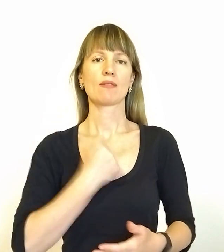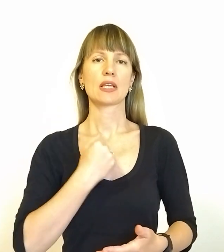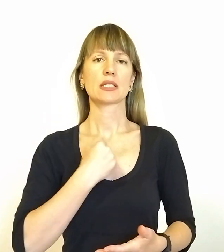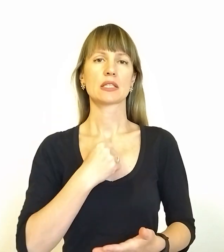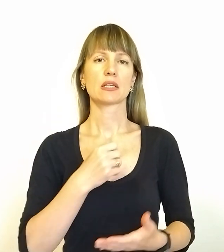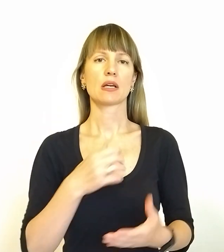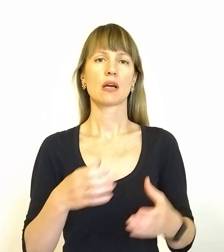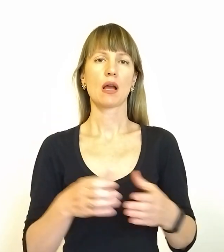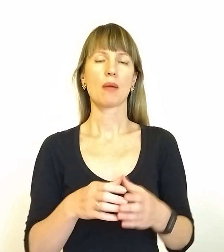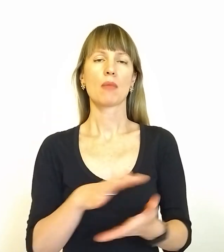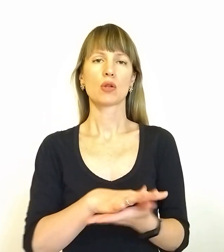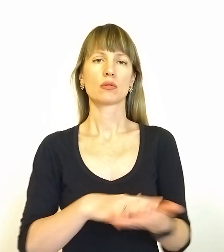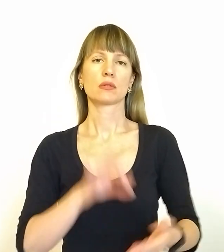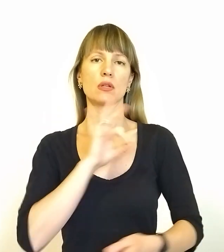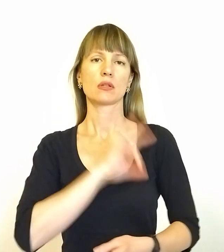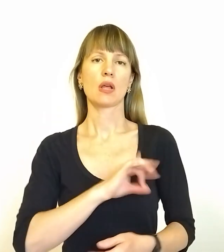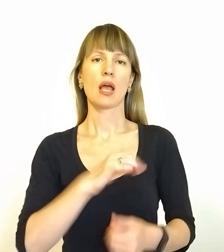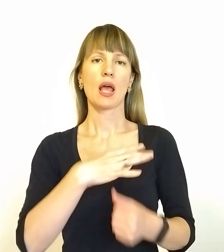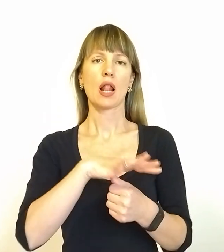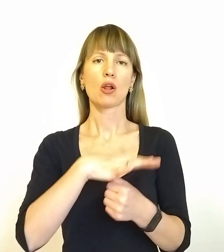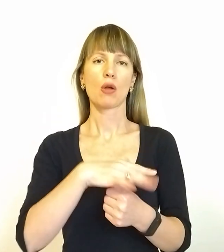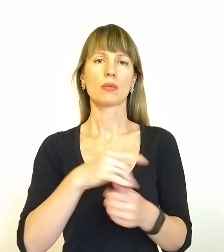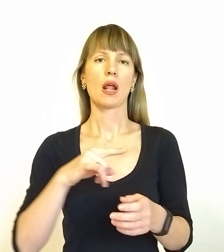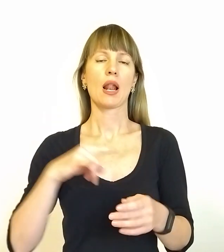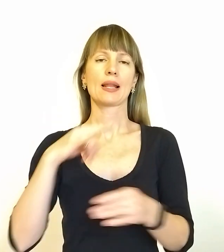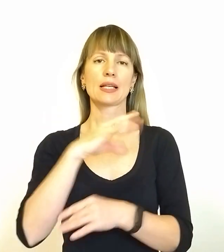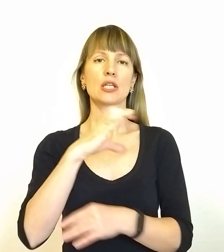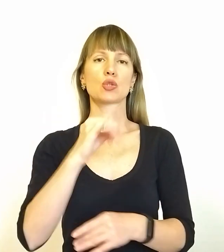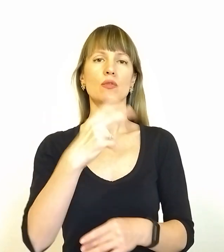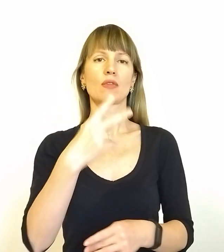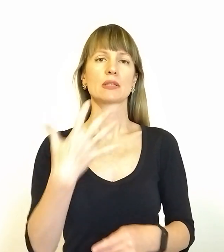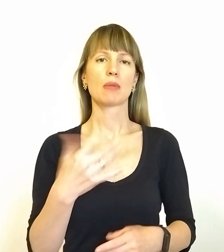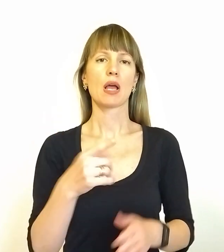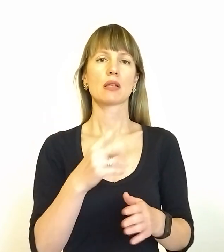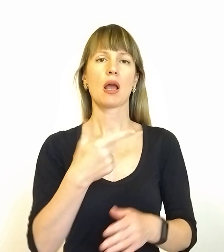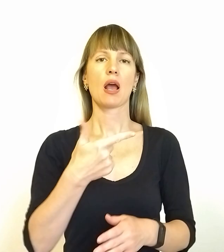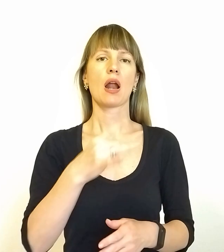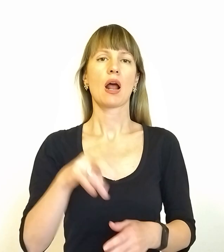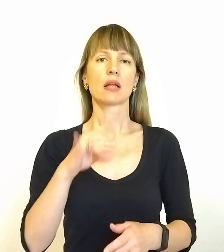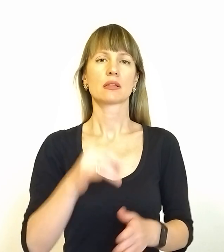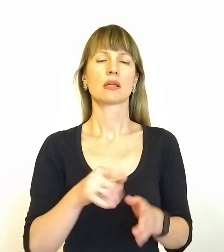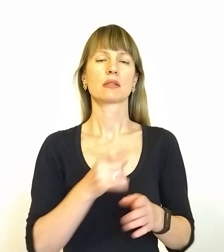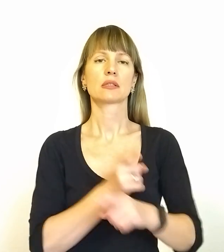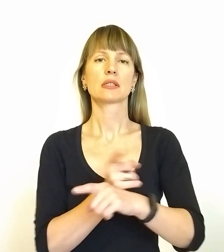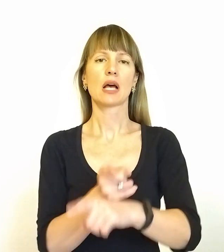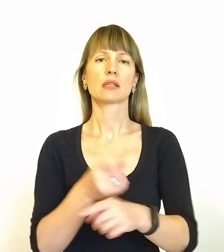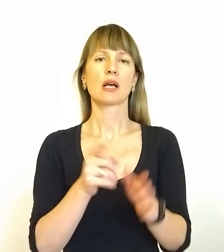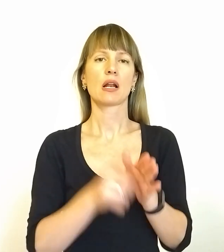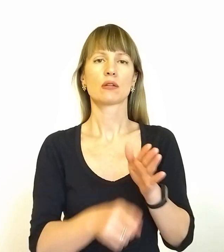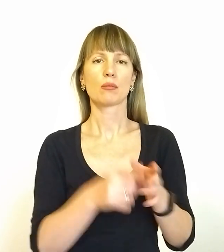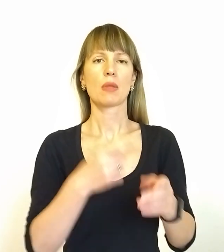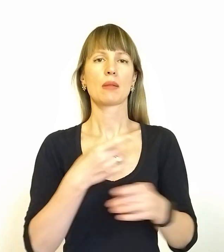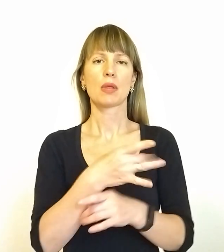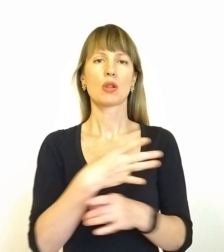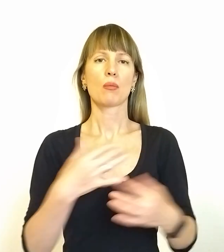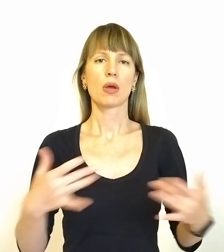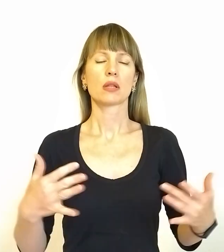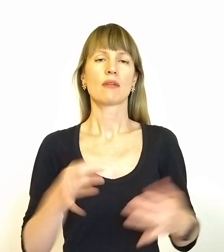продовжують застосовувати гелікоптери, літаки Су-25, гради, танки, гранатомети та міномети. Використовують